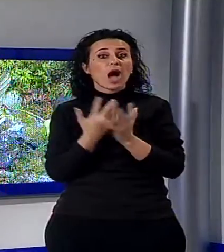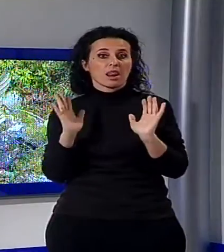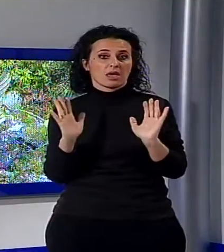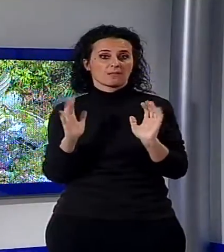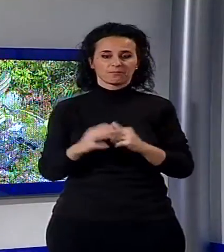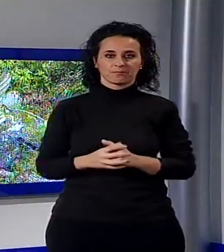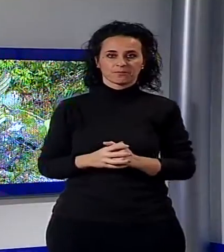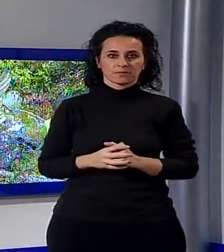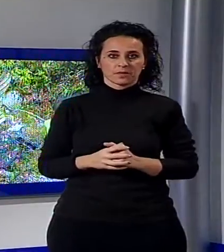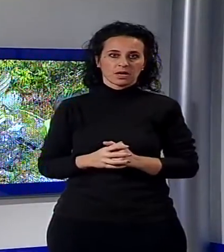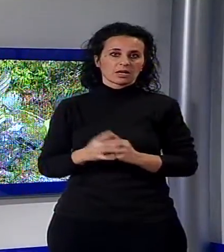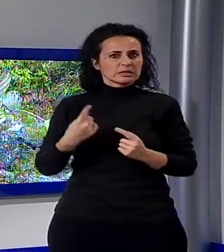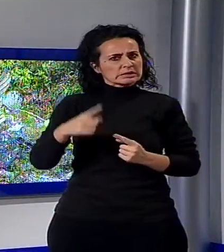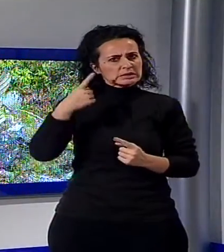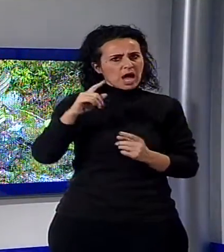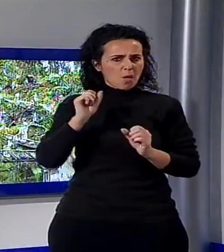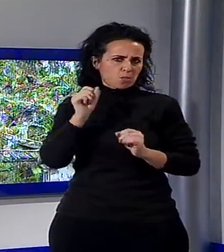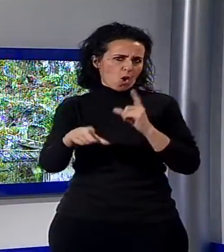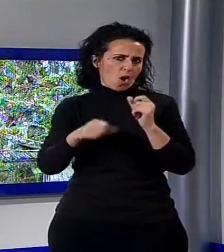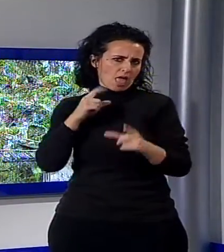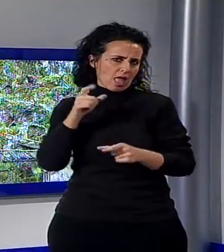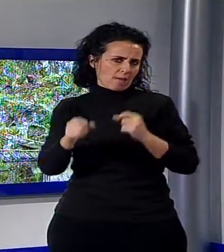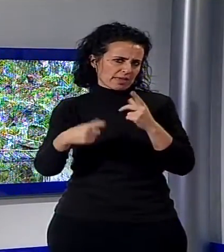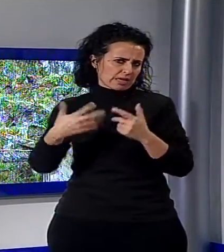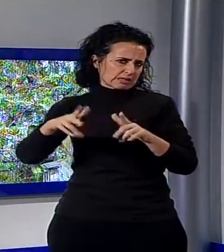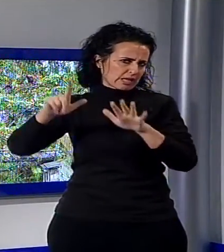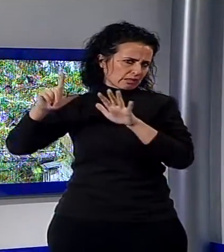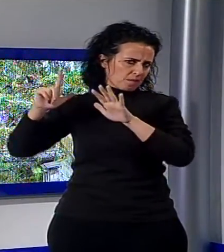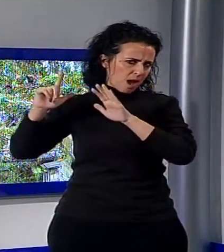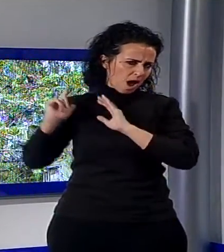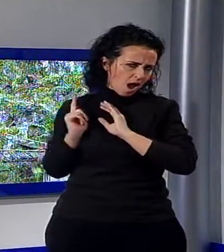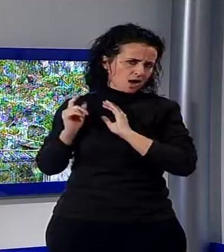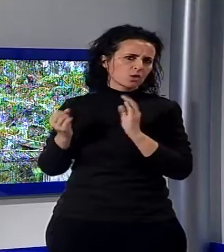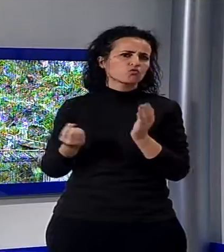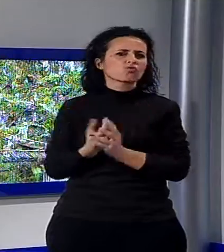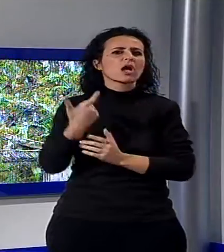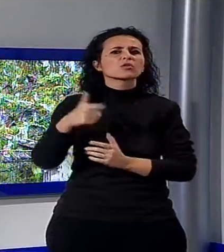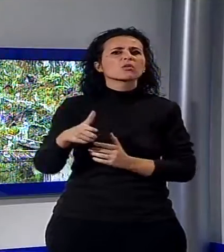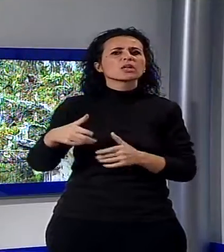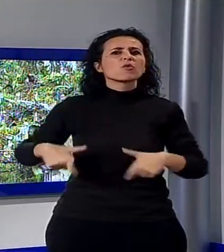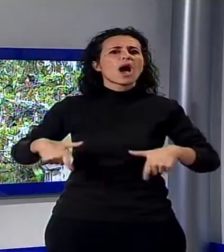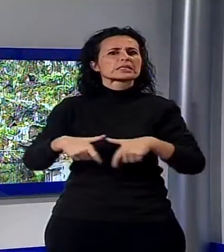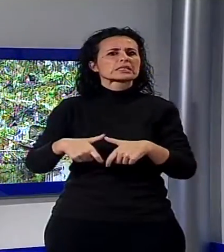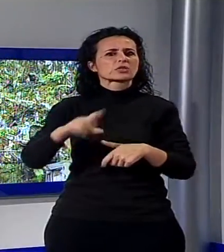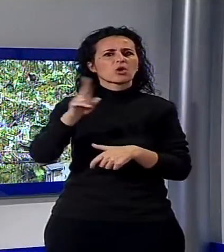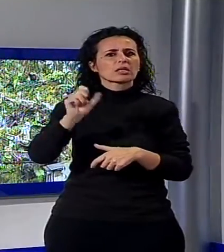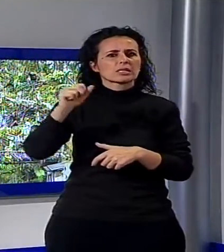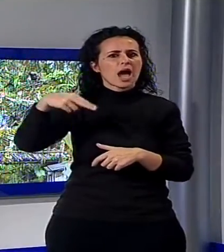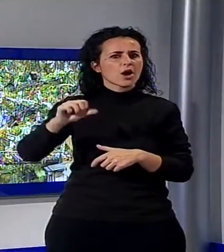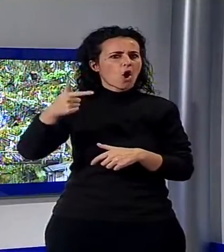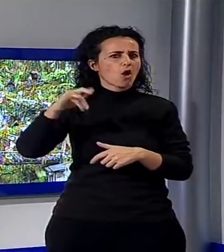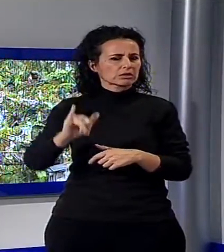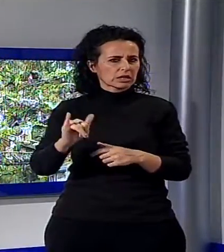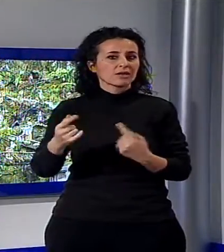polemiche scoppiate in seguito alle dichiarazioni rilasciate nelle settimane scorse dall'assessore Zanotti, Borgo Ammozzano